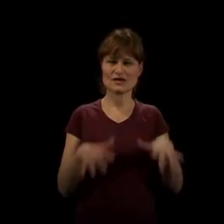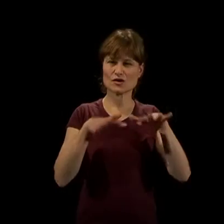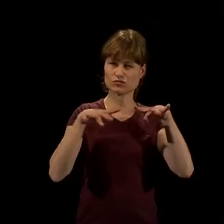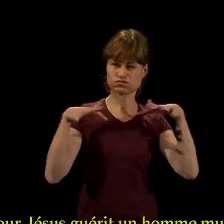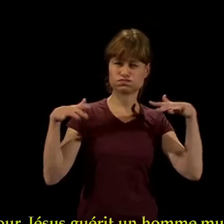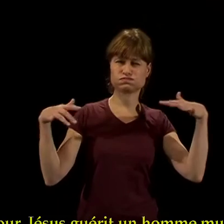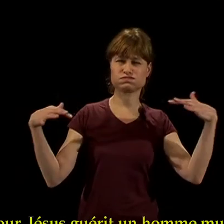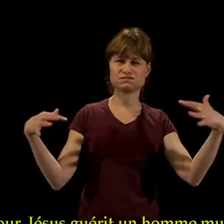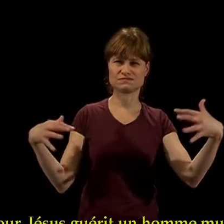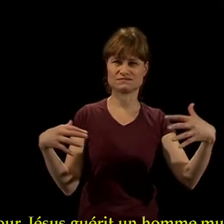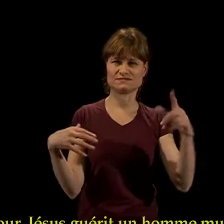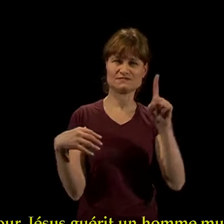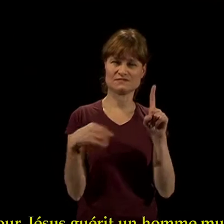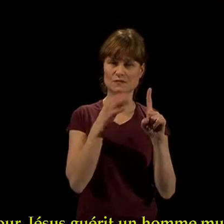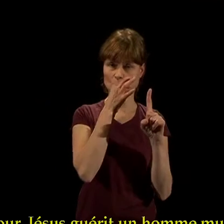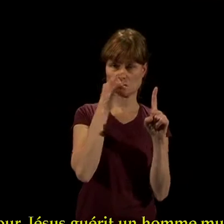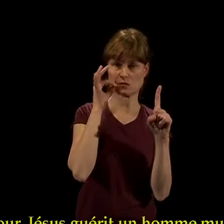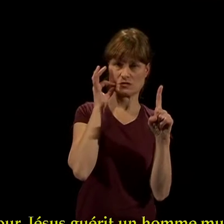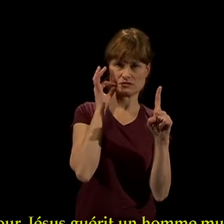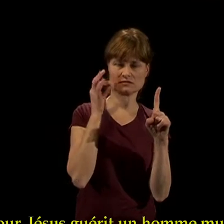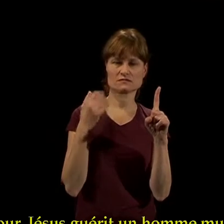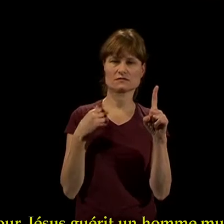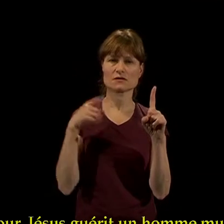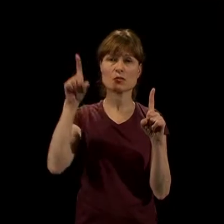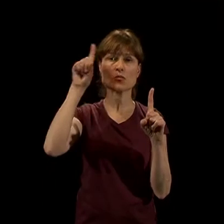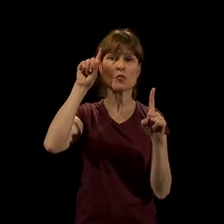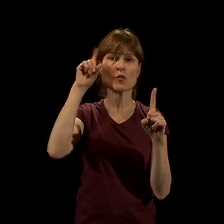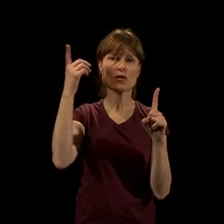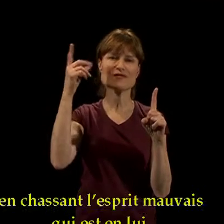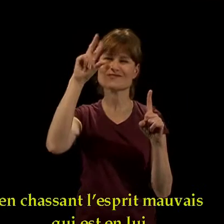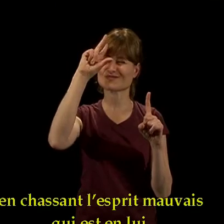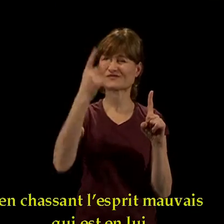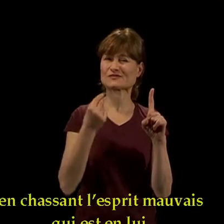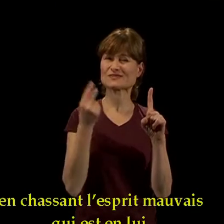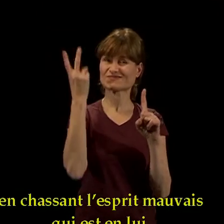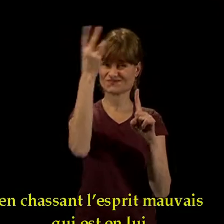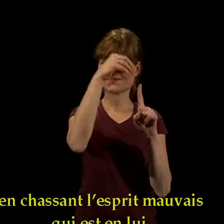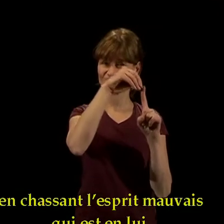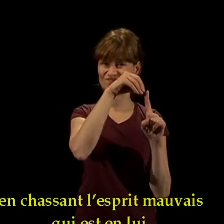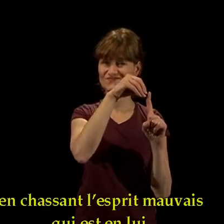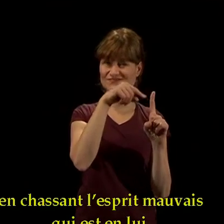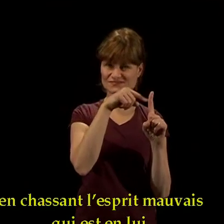Un jour, Jésus guérit un homme muet en chassant l'esprit mauvais qui est en lui.